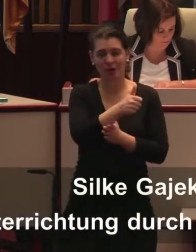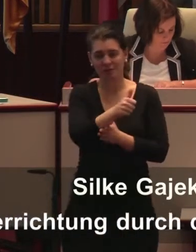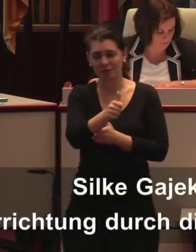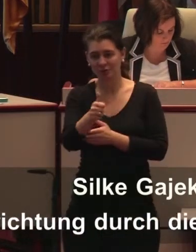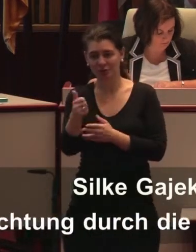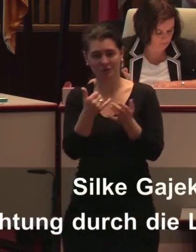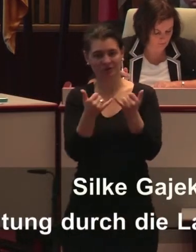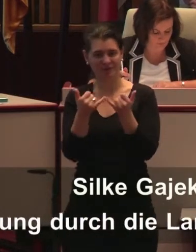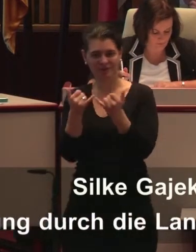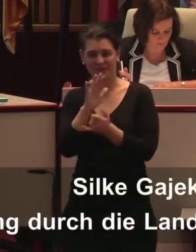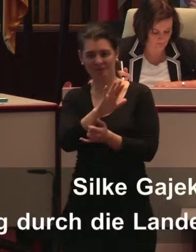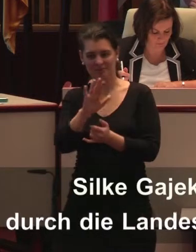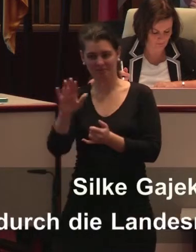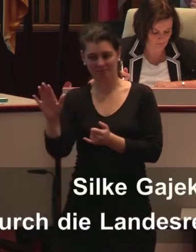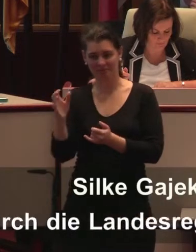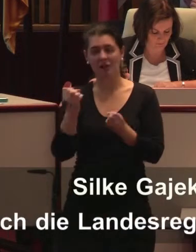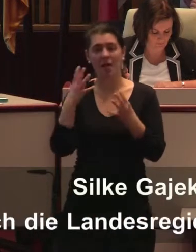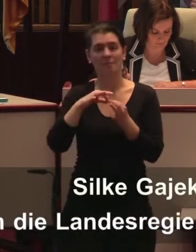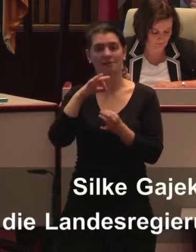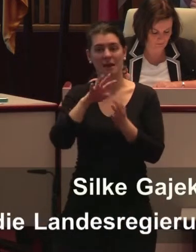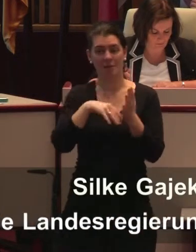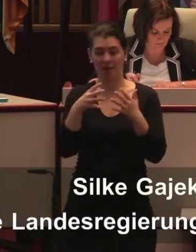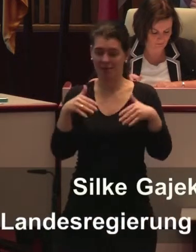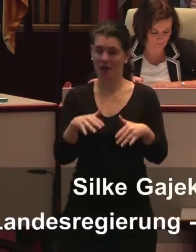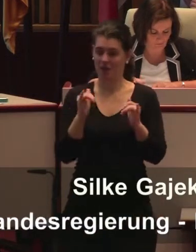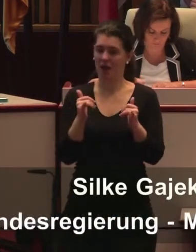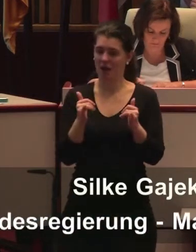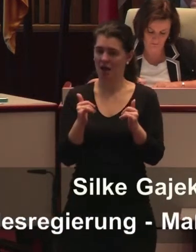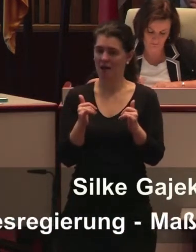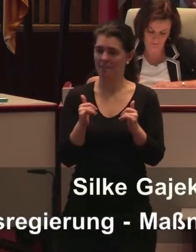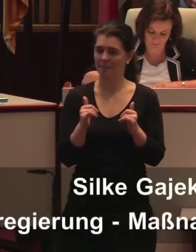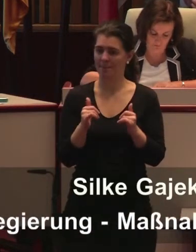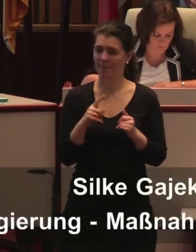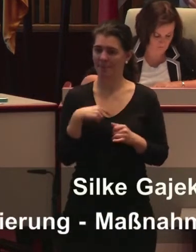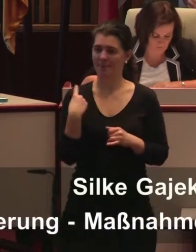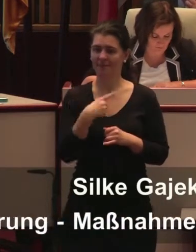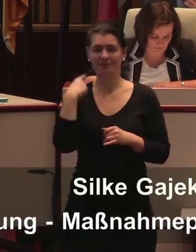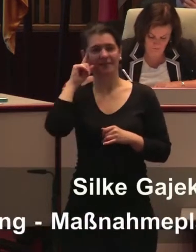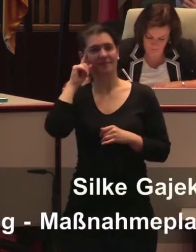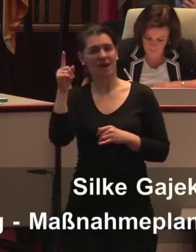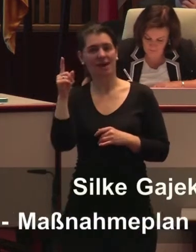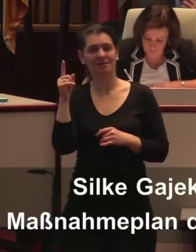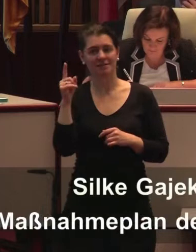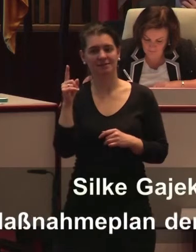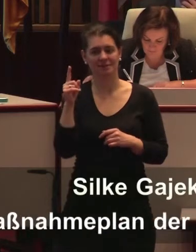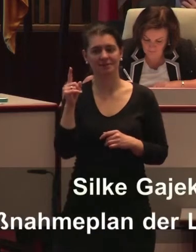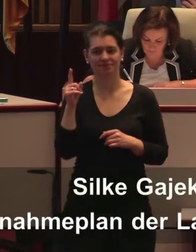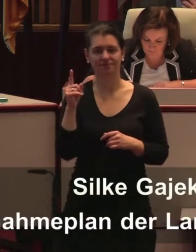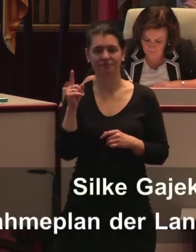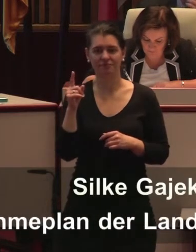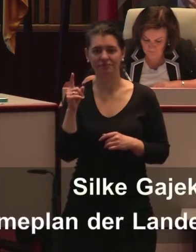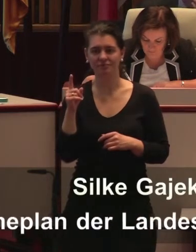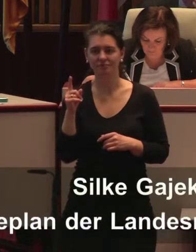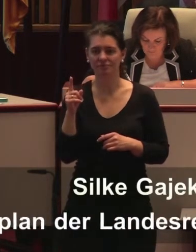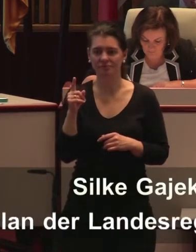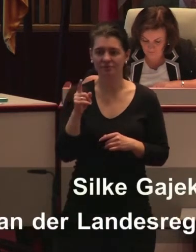Maßnahmenplan und klar ist mir auch, dass es sehr schwierig ist, hier zwischen den Ressorts Absprachen zu tätigen.